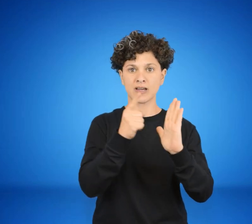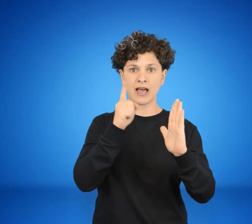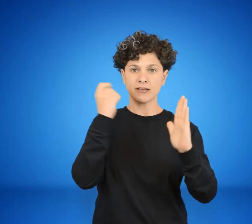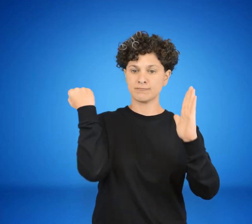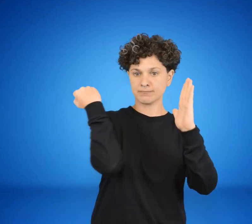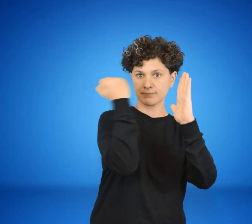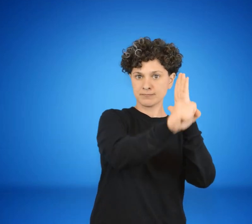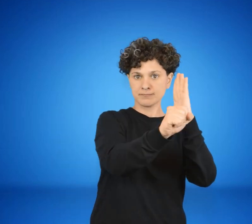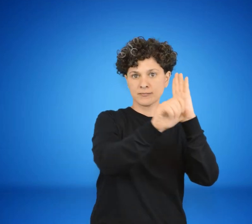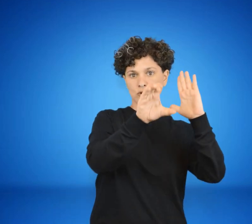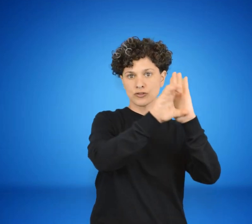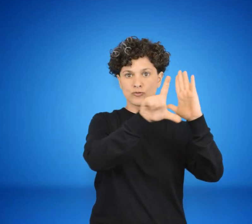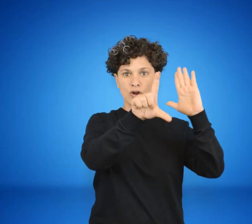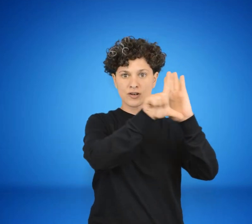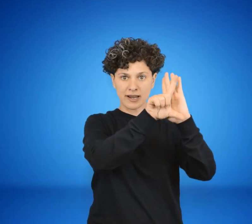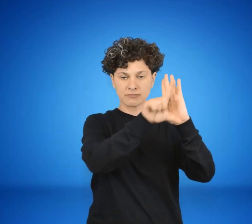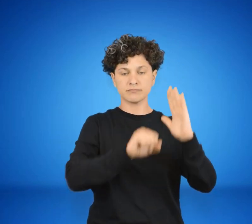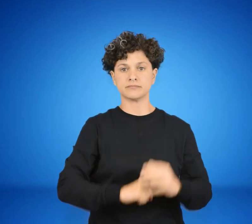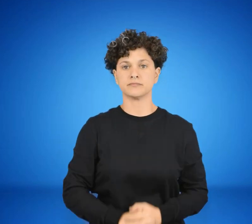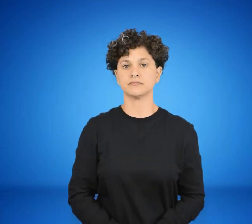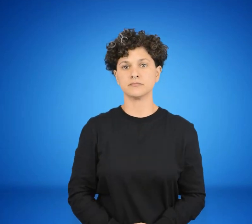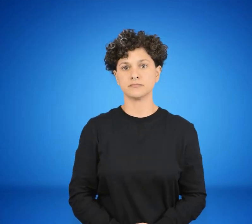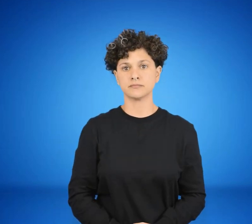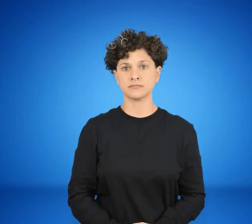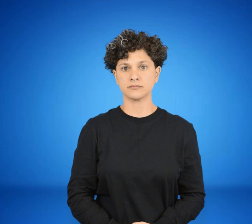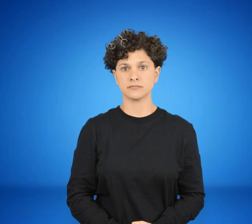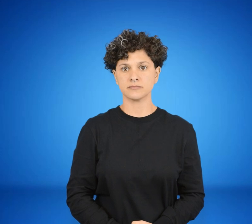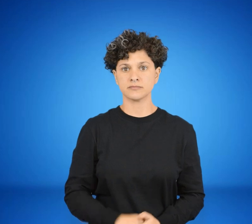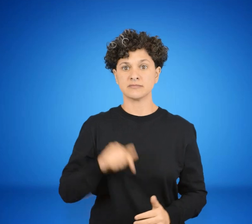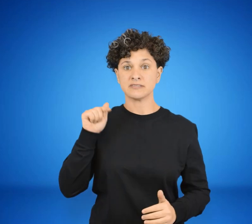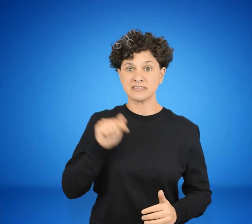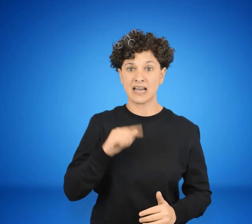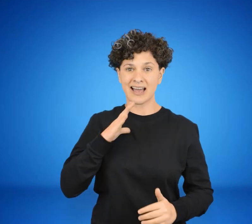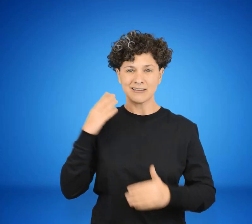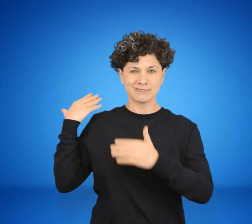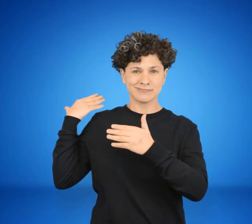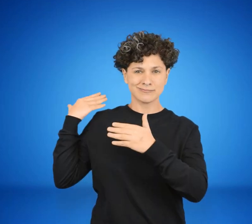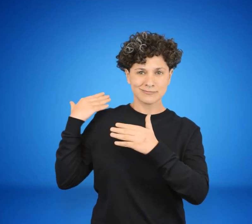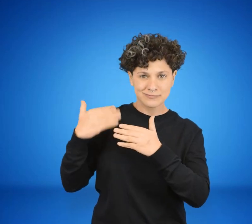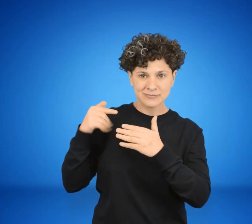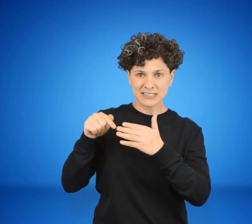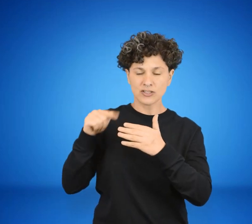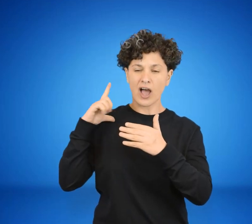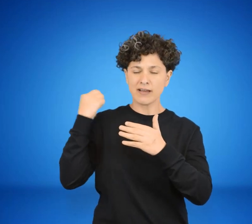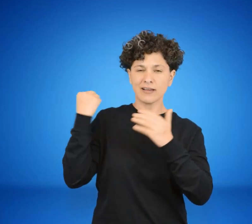Marca un atentado directo al orden jurídico imperante, a diferencia de las figuras anteriores,